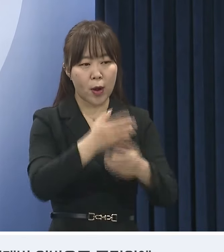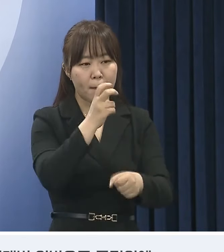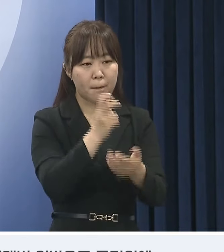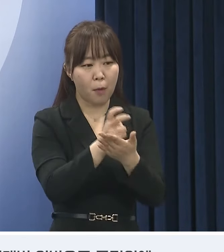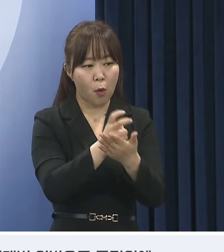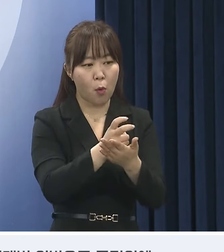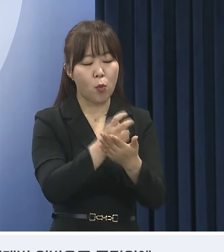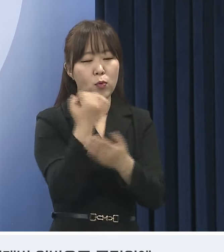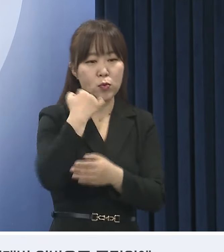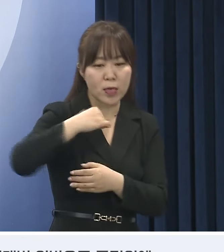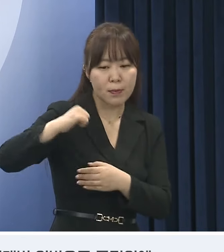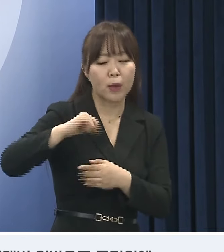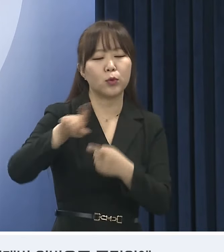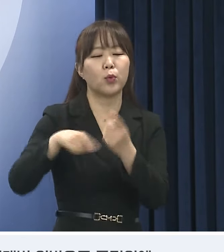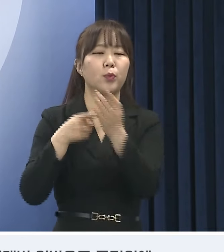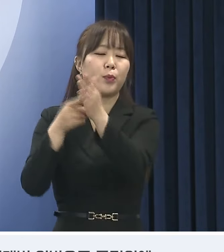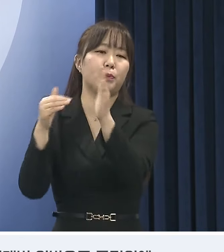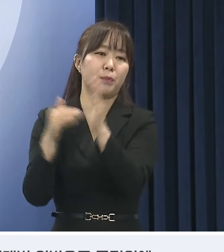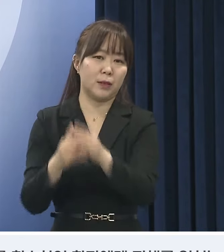신고하였습니다.